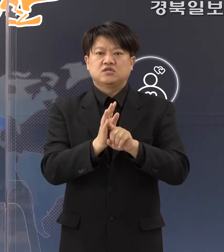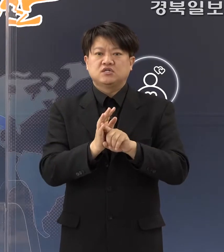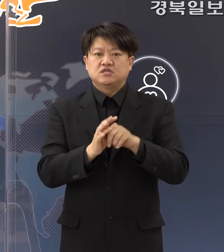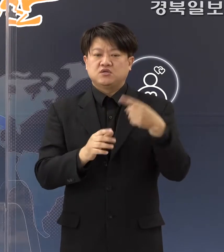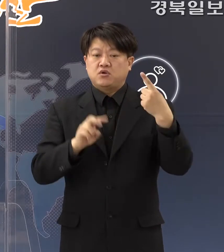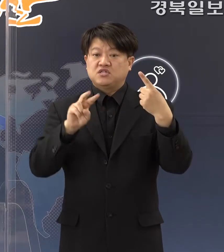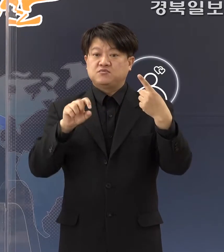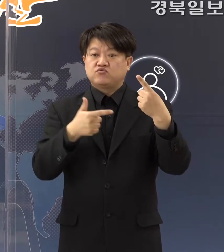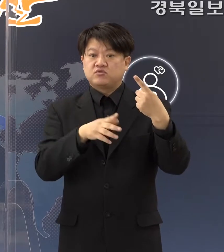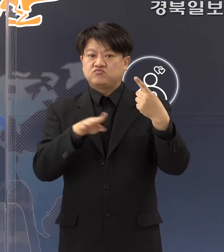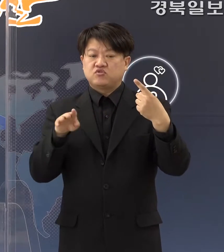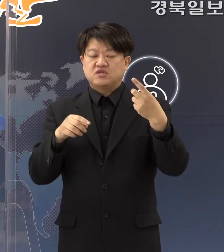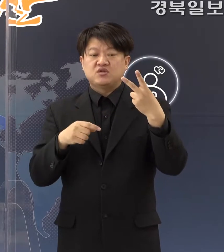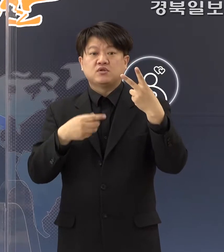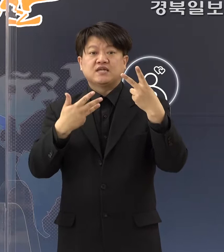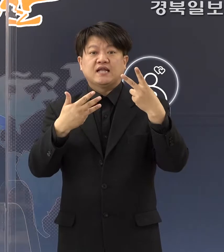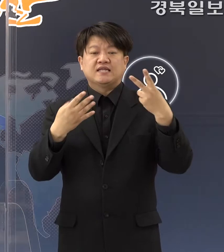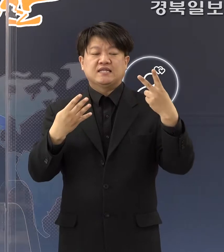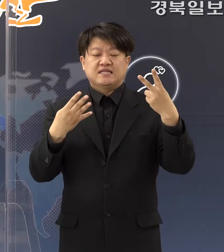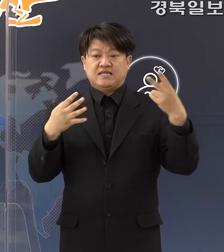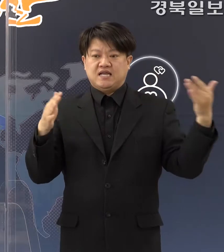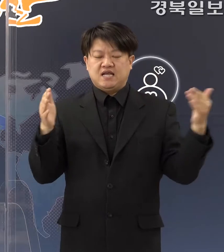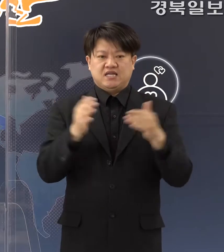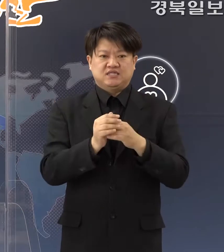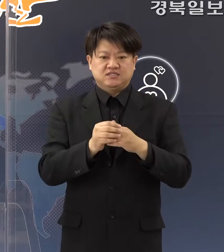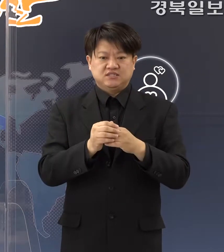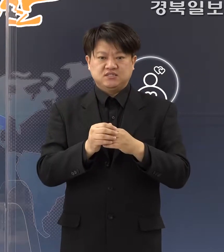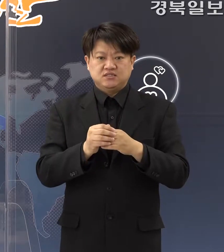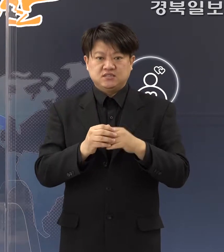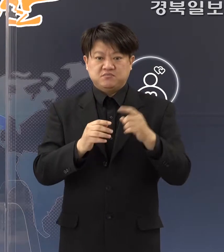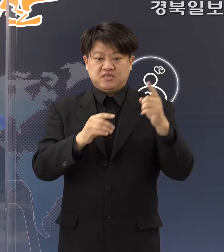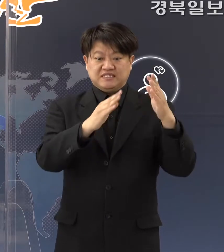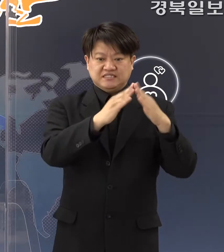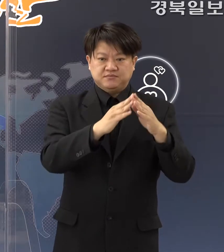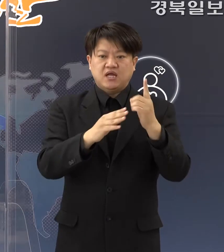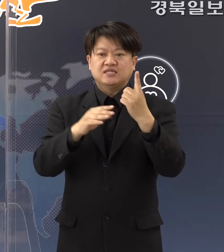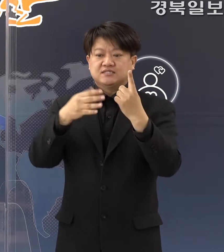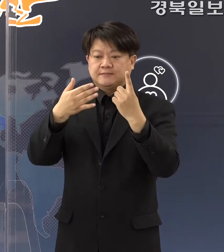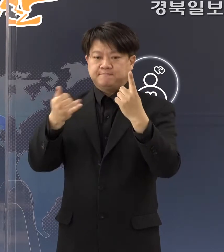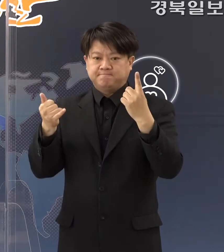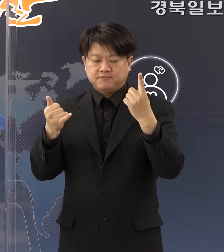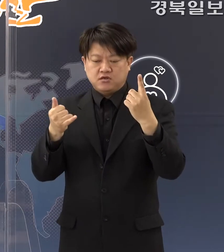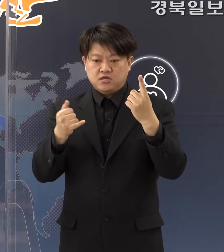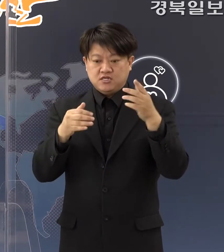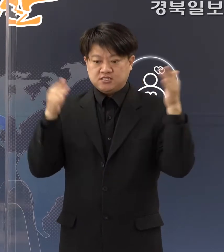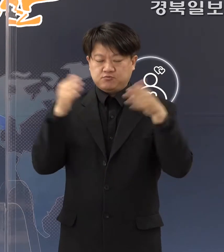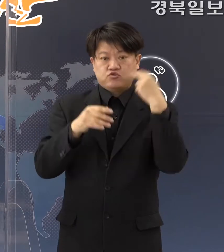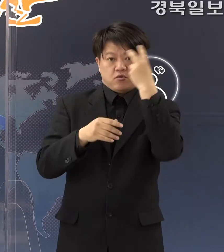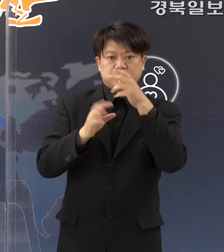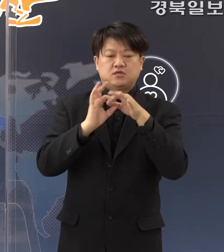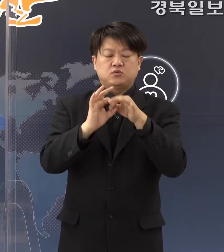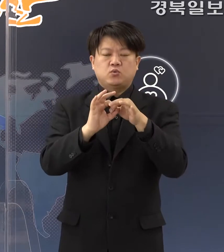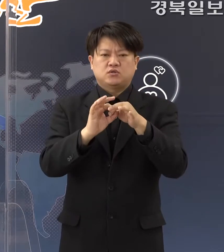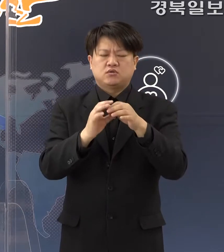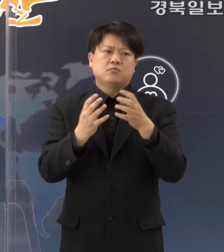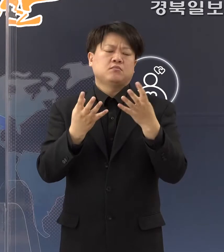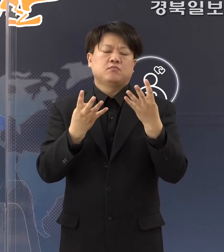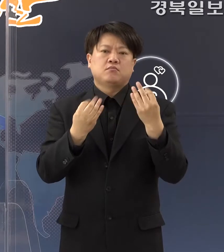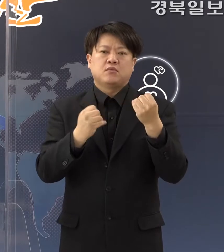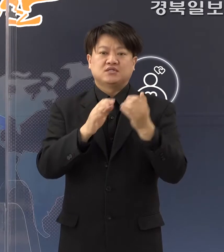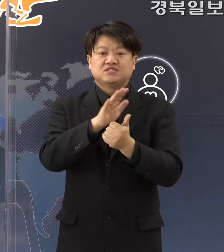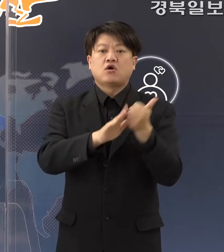26일부터 2월 4일까지 1세대 1명 집중검사를 통해서 많은